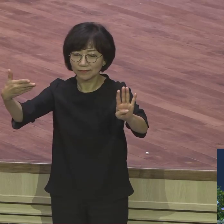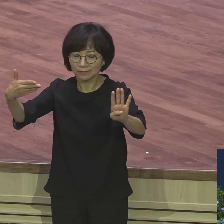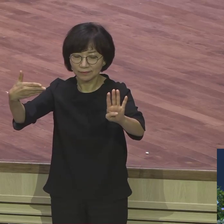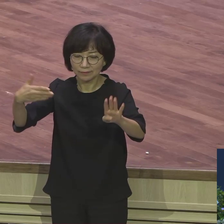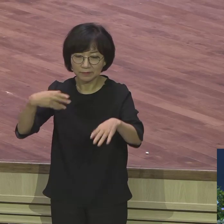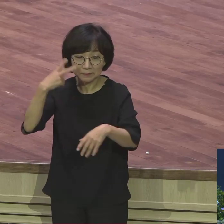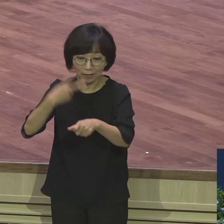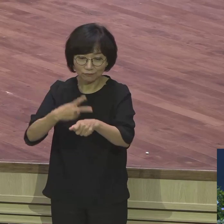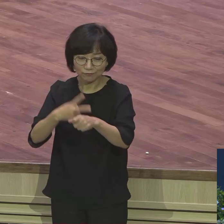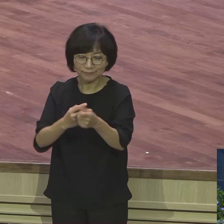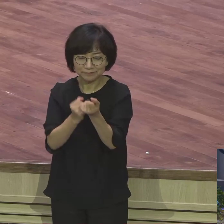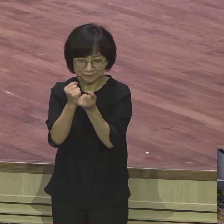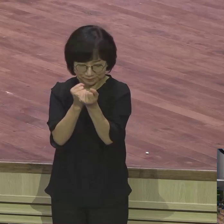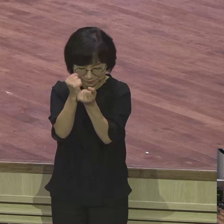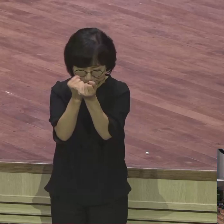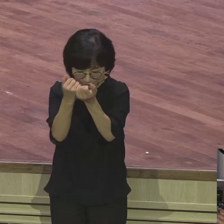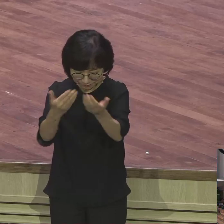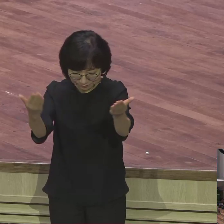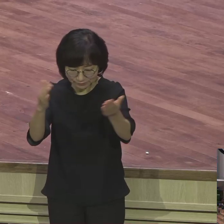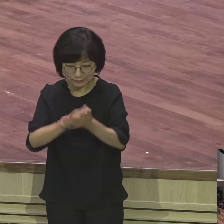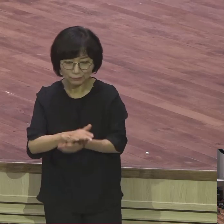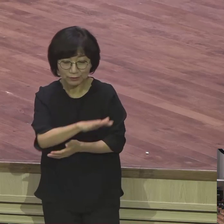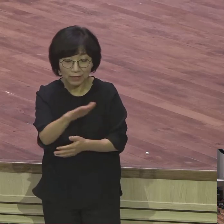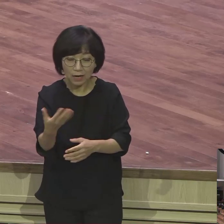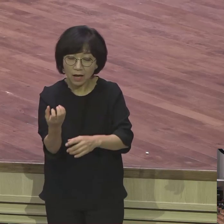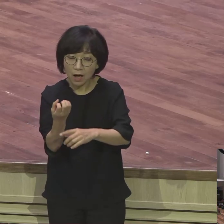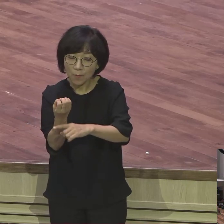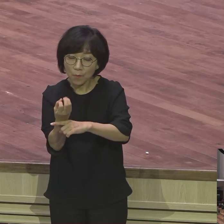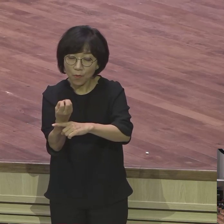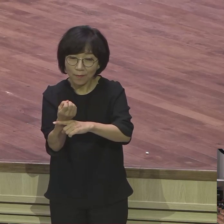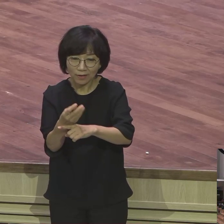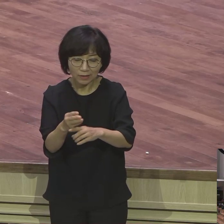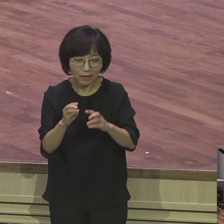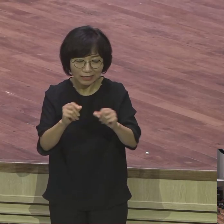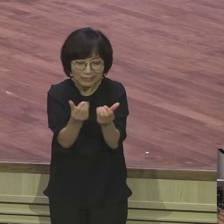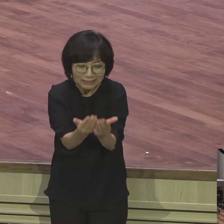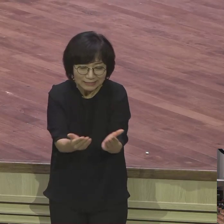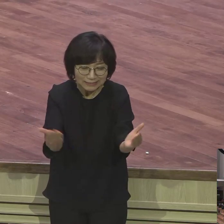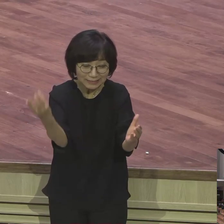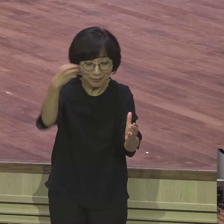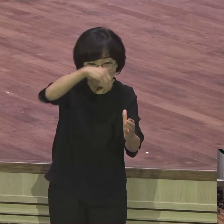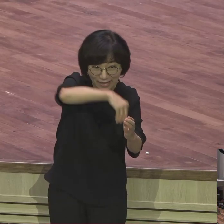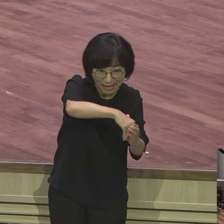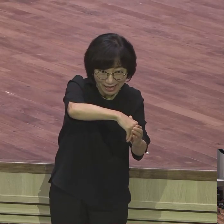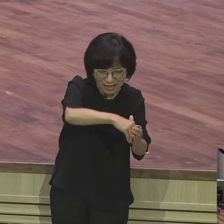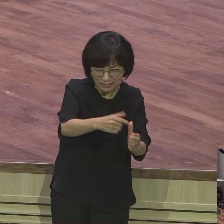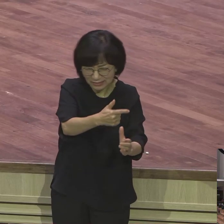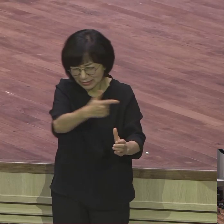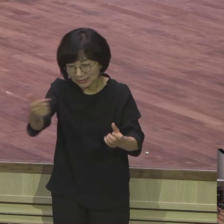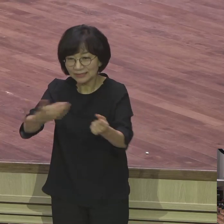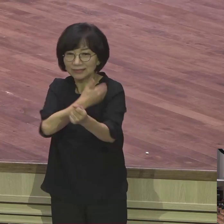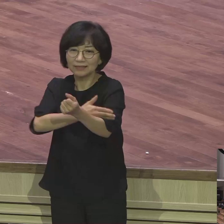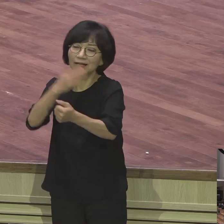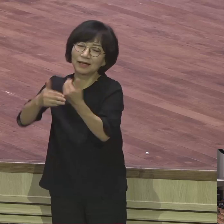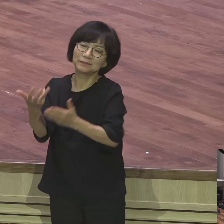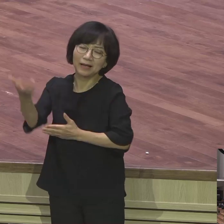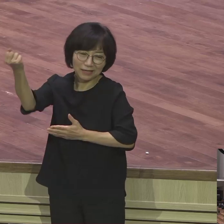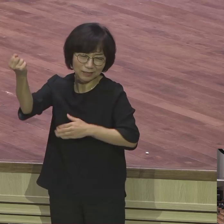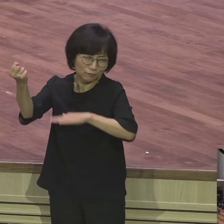선포합니다 우리가 이 보배를 지글자까지 했으니 이는 심히 큰 능력은 하나님께 있고 우리에게 있지 아니암을 알게